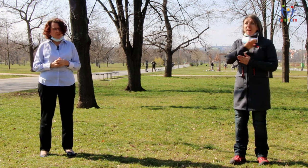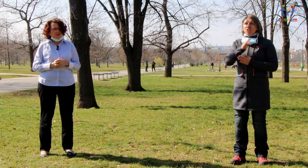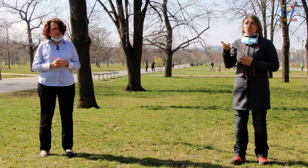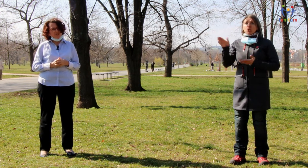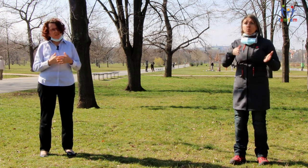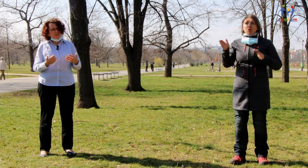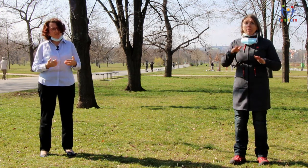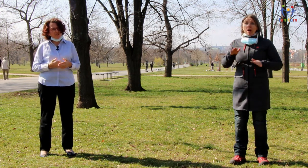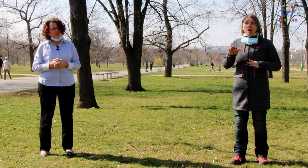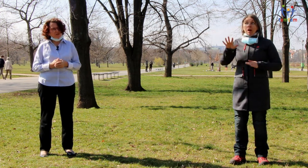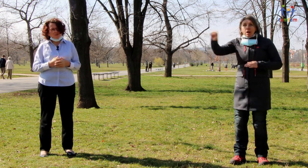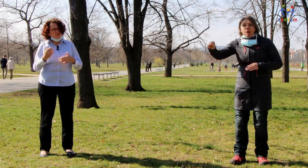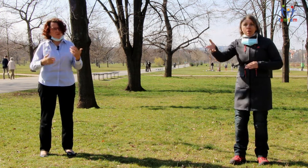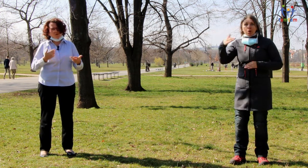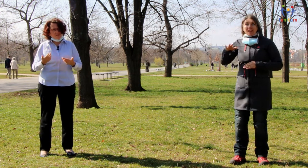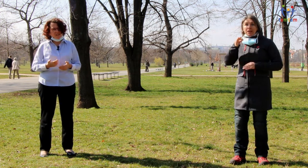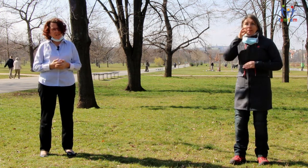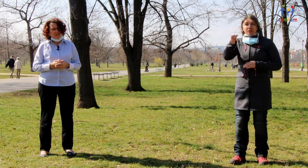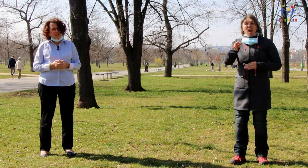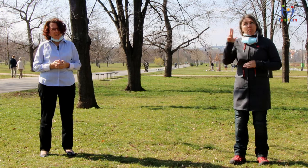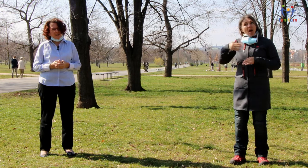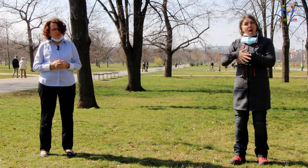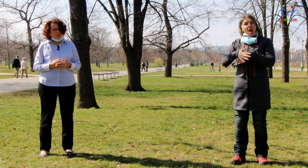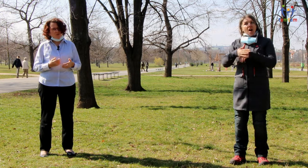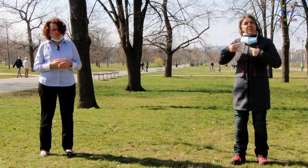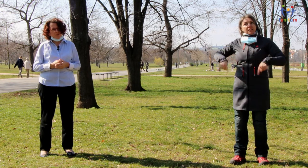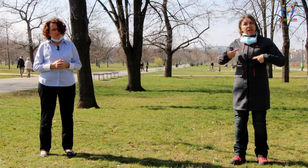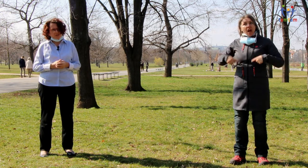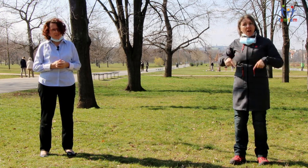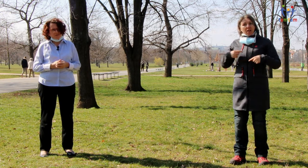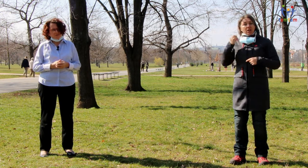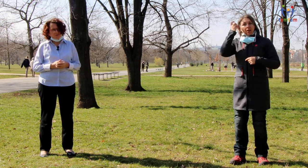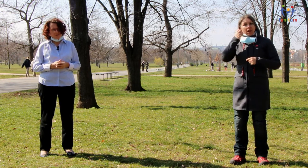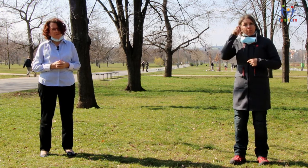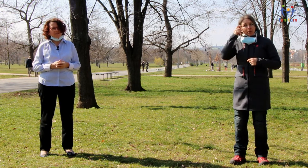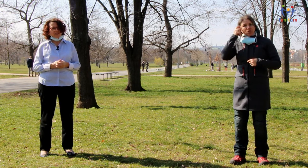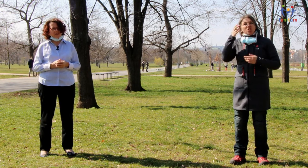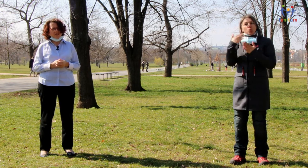Ty děti to vnímají a samozřejmě o tom přemýšlejí. Takže